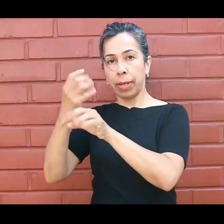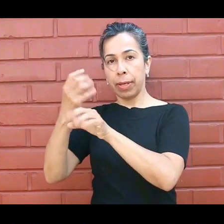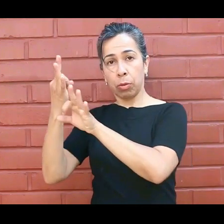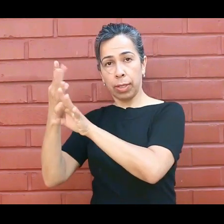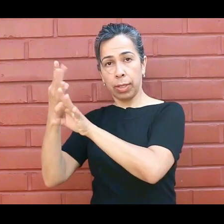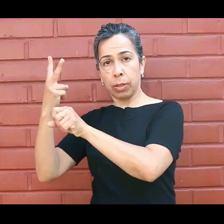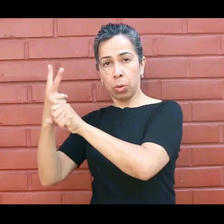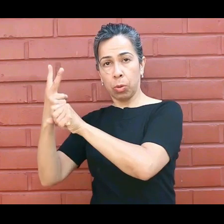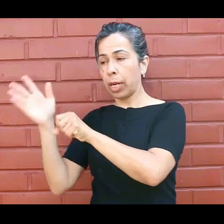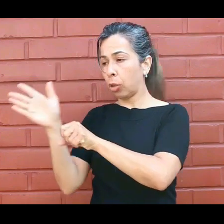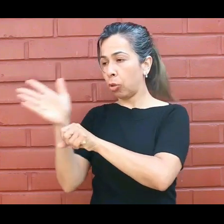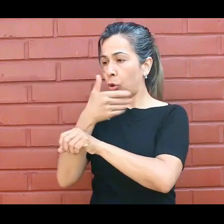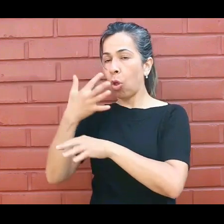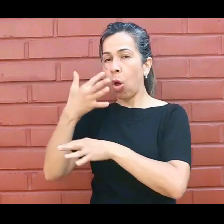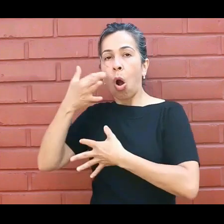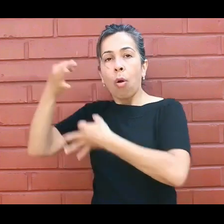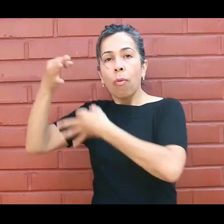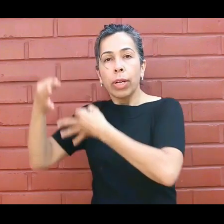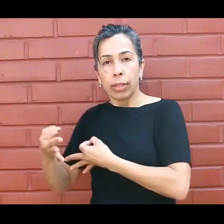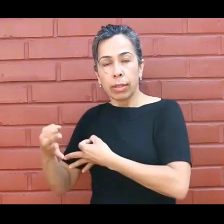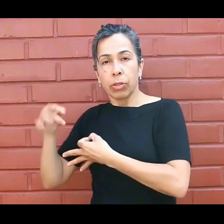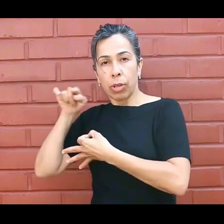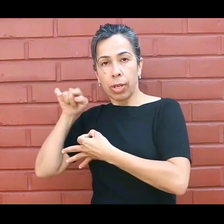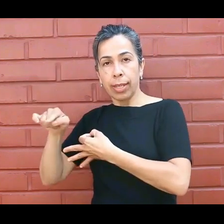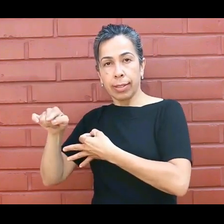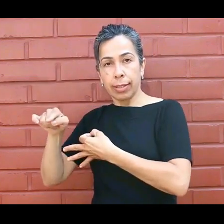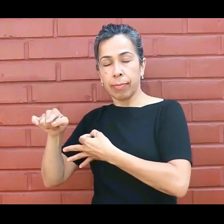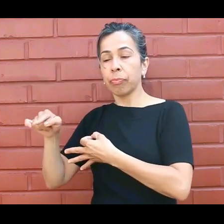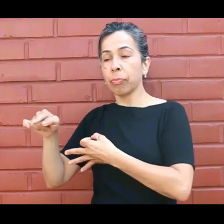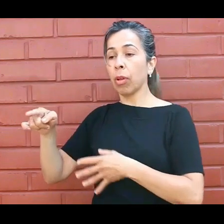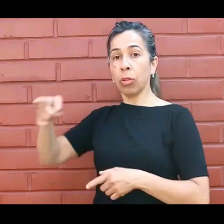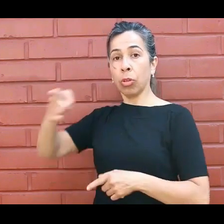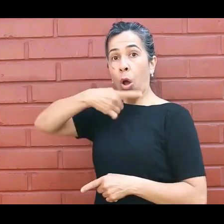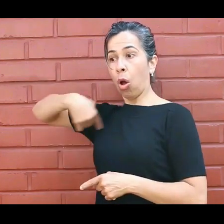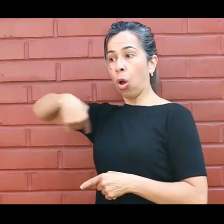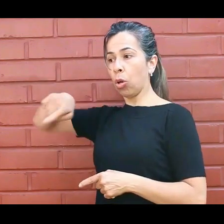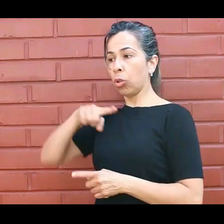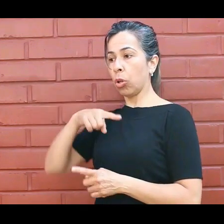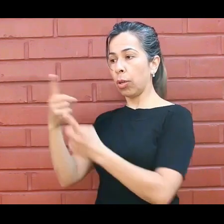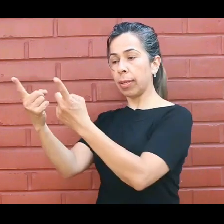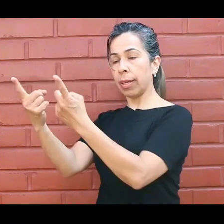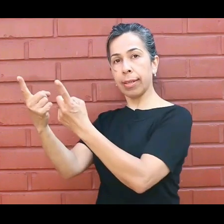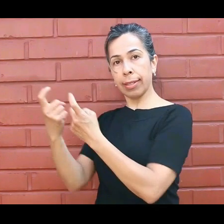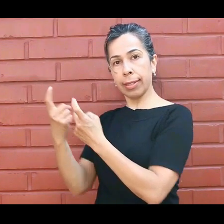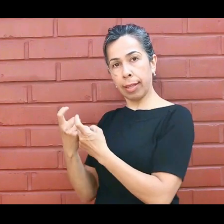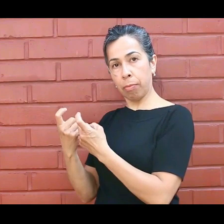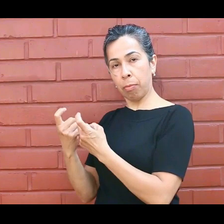obligatoriedad de todos los niveles, inicial, primario y secundario,